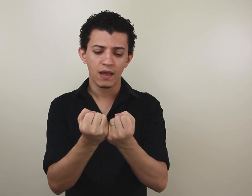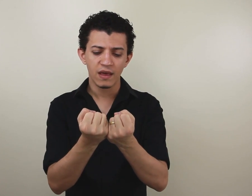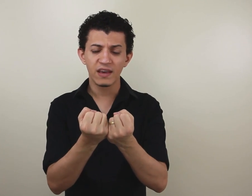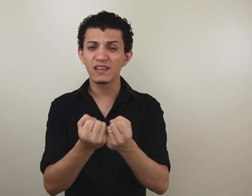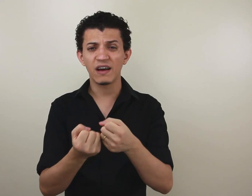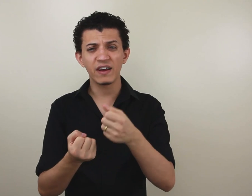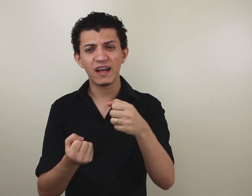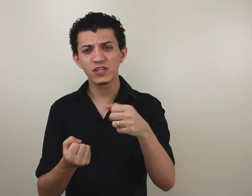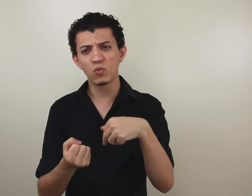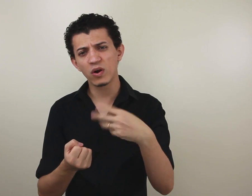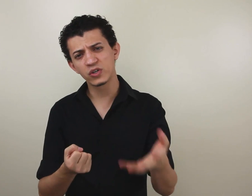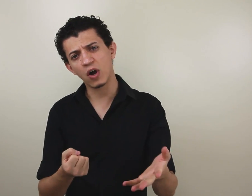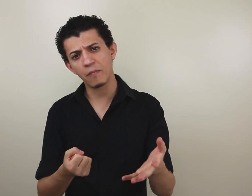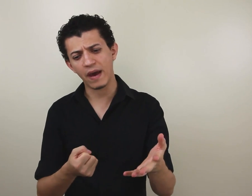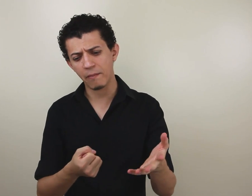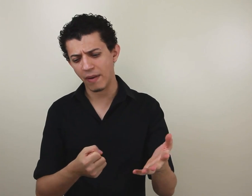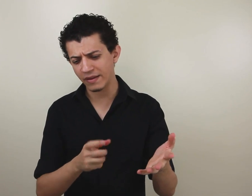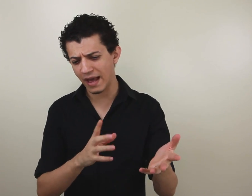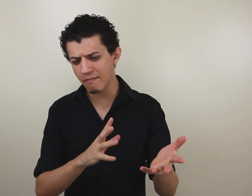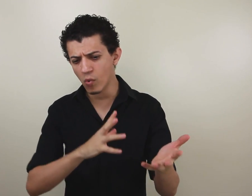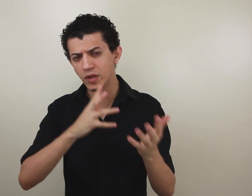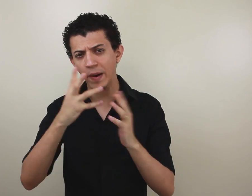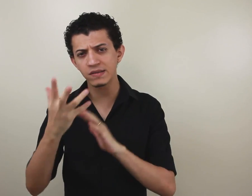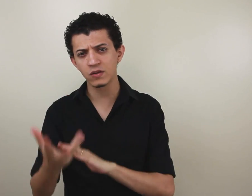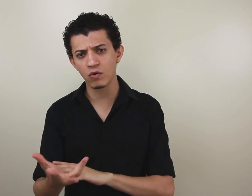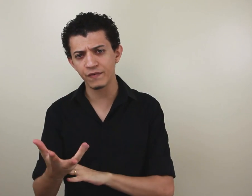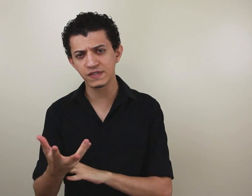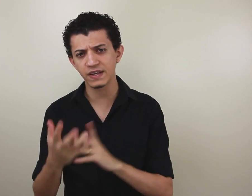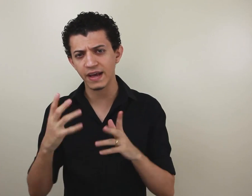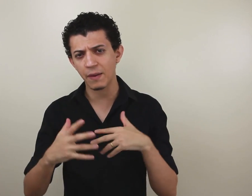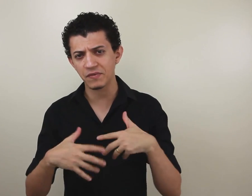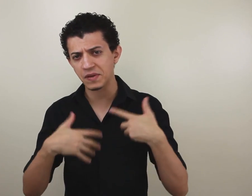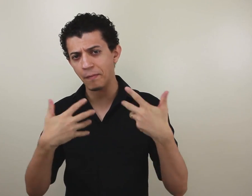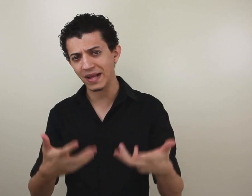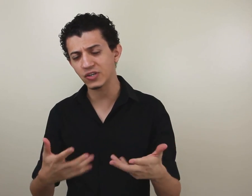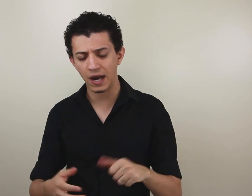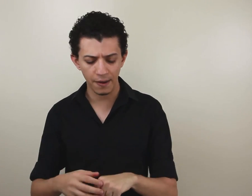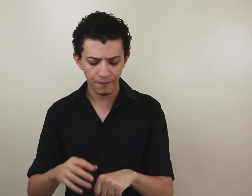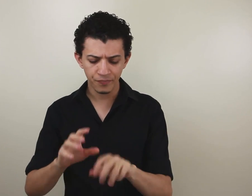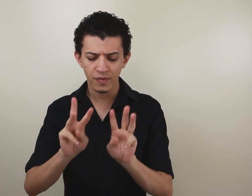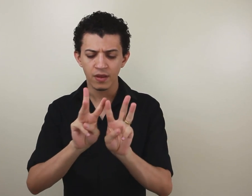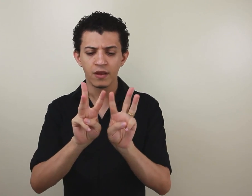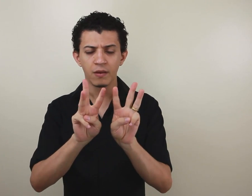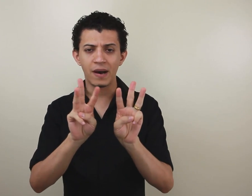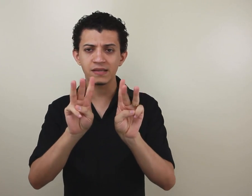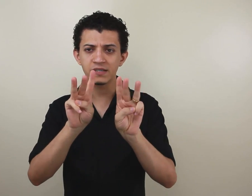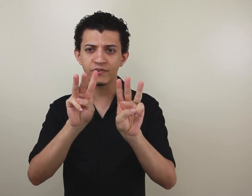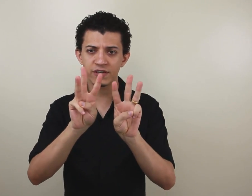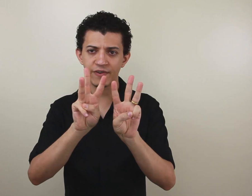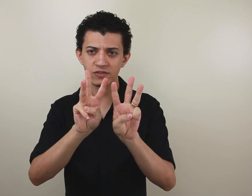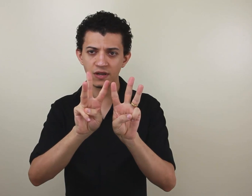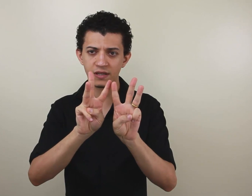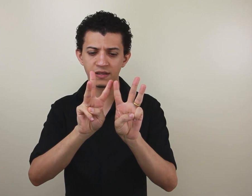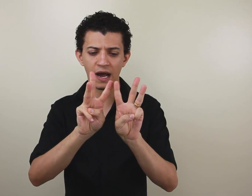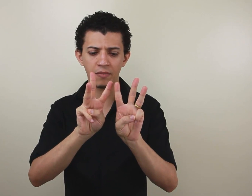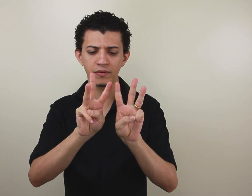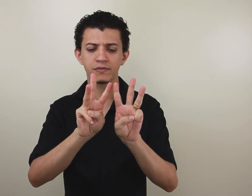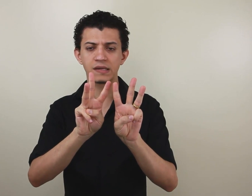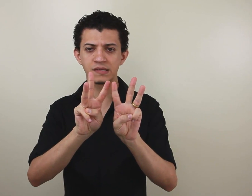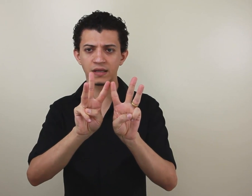Que, na verdade, um workshop, a ideia é muito parecida com oficina, né? Que é para você praticar. Mas aí, se você faz com a letra W, assim,